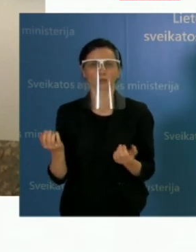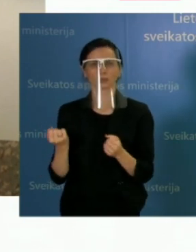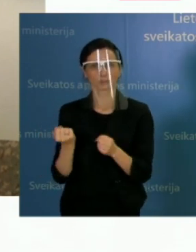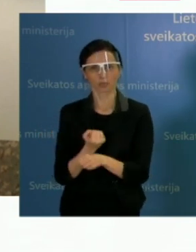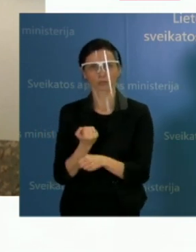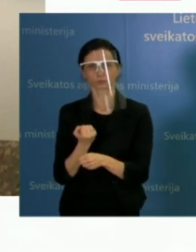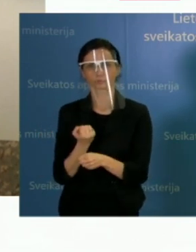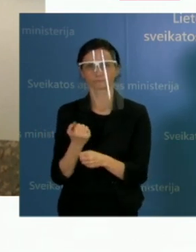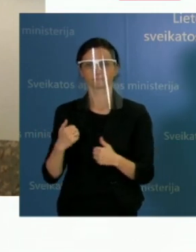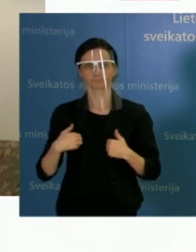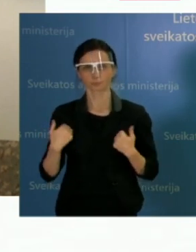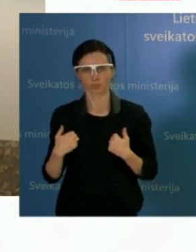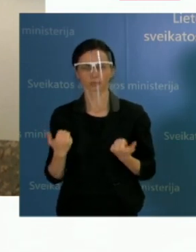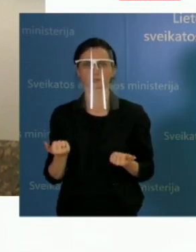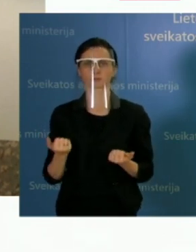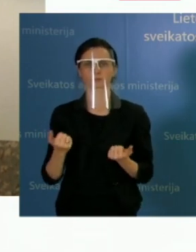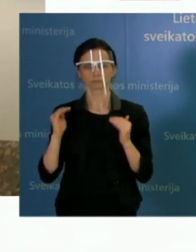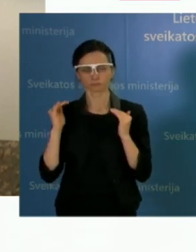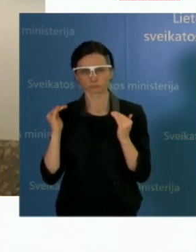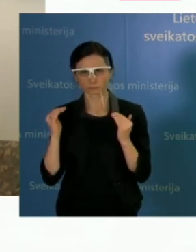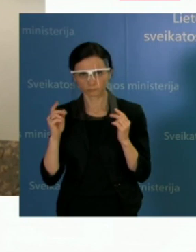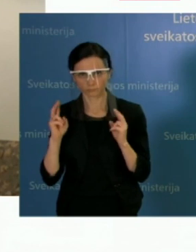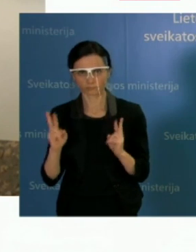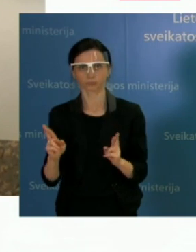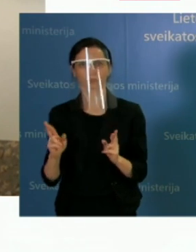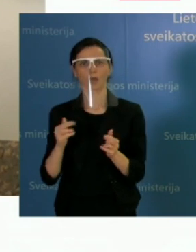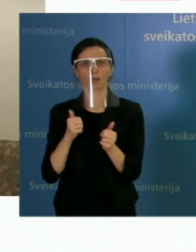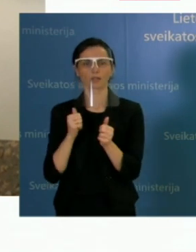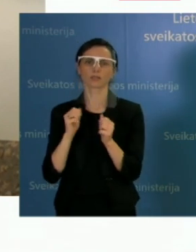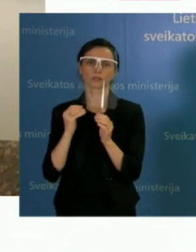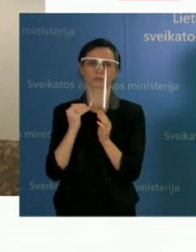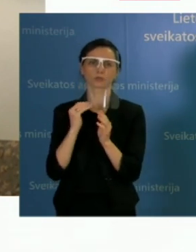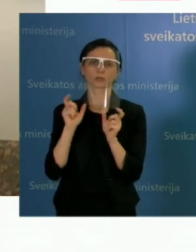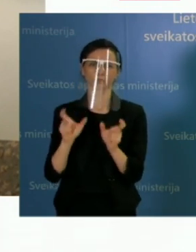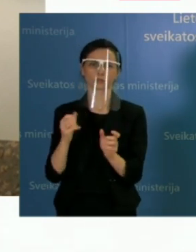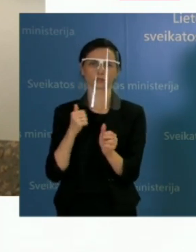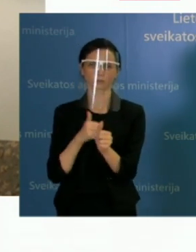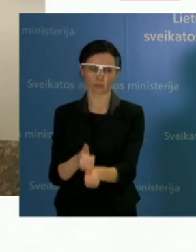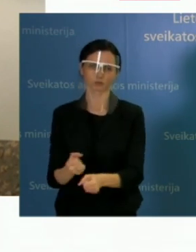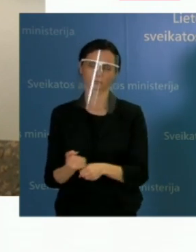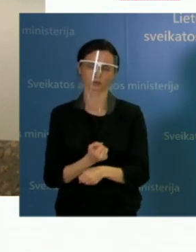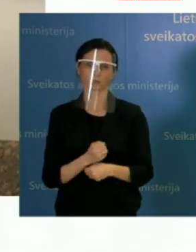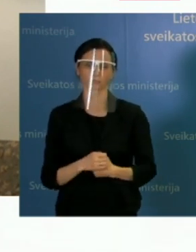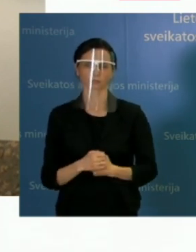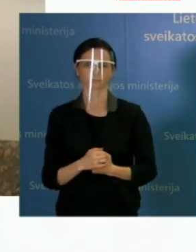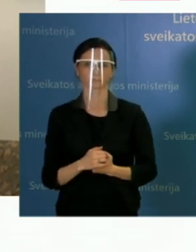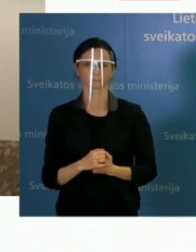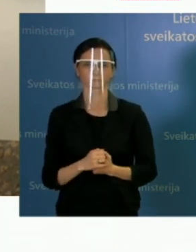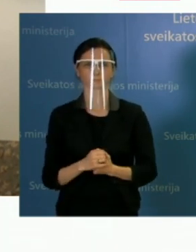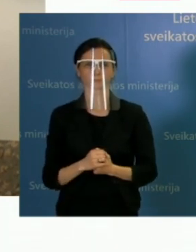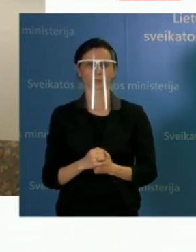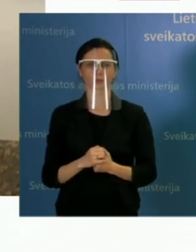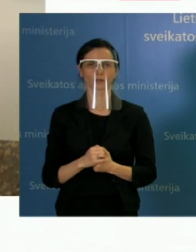ribą, kada būtini labai rimti sprendimai,